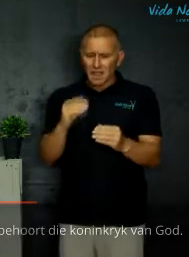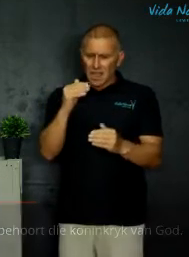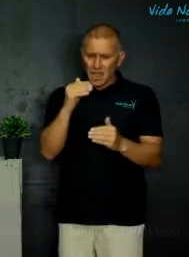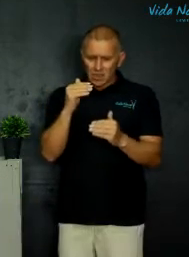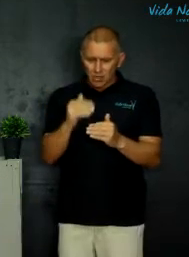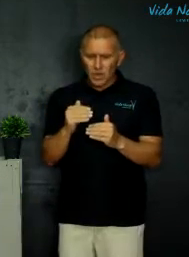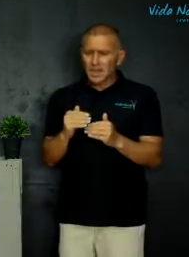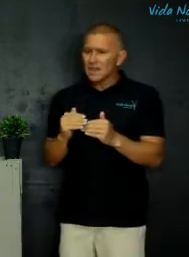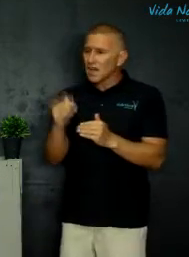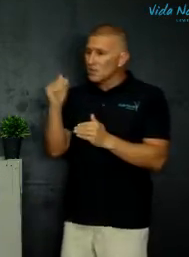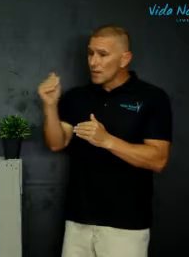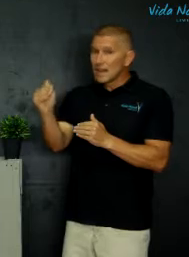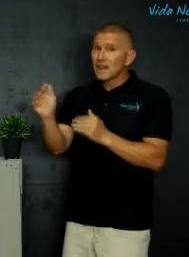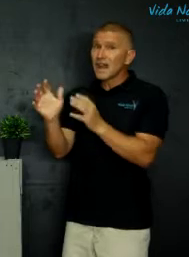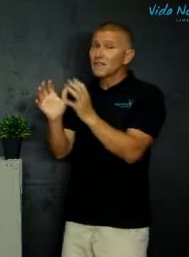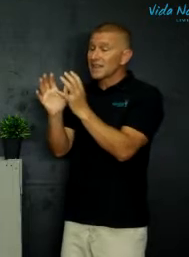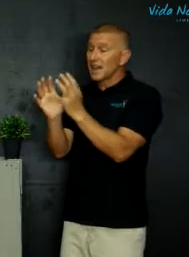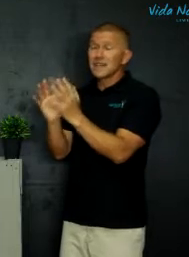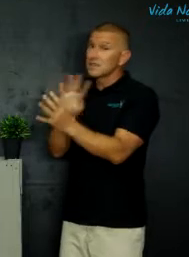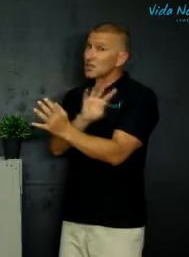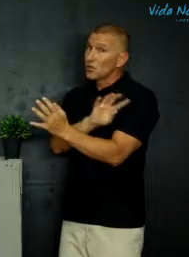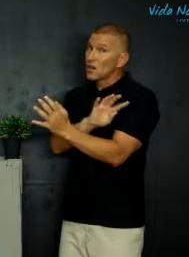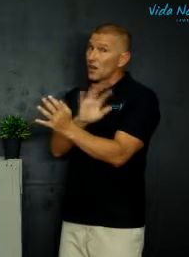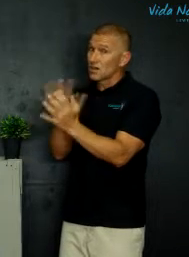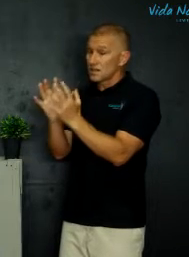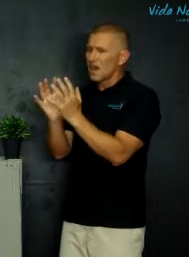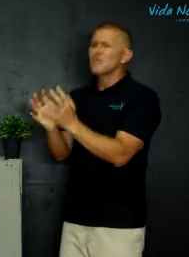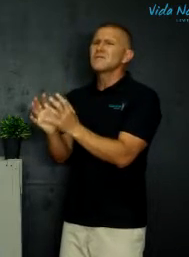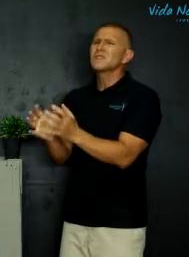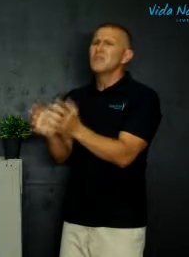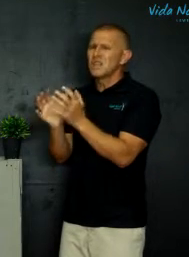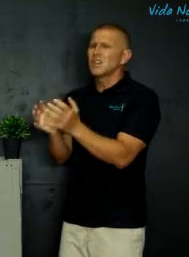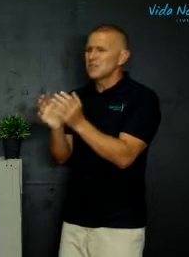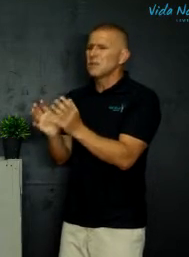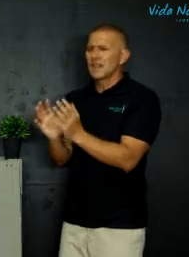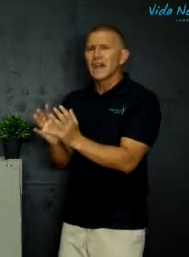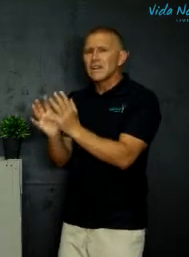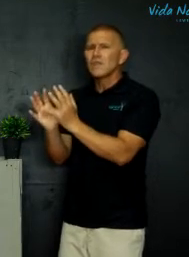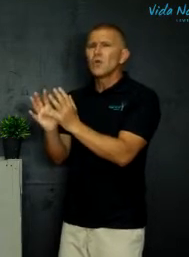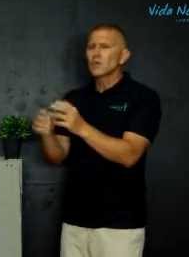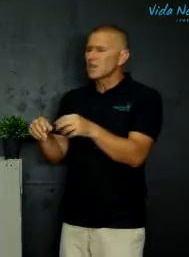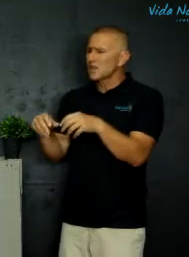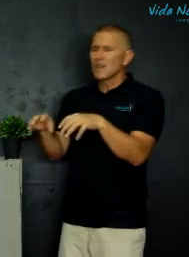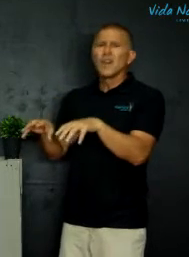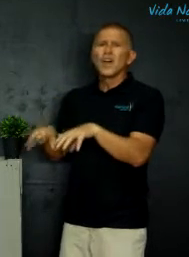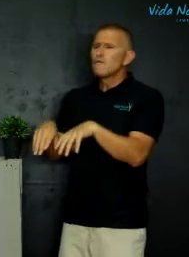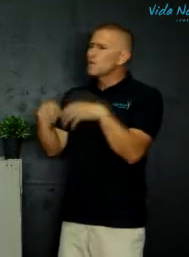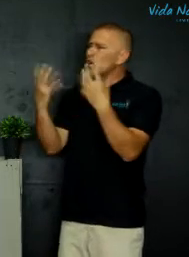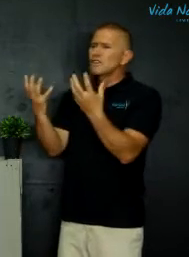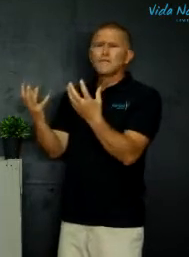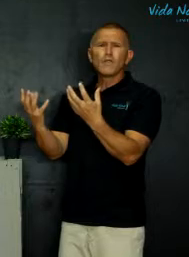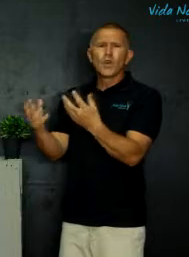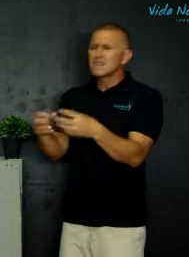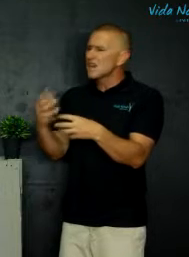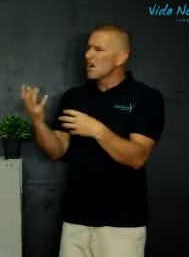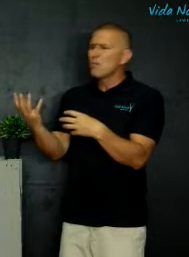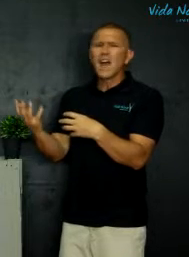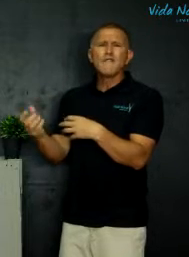het jode na jode gekyk wat rijk is nie tolenaars nie ons wat nou legit met rijk geword het en vreugdevol is hulle hou baie